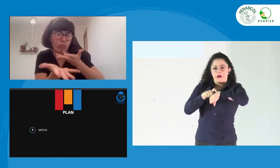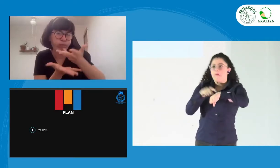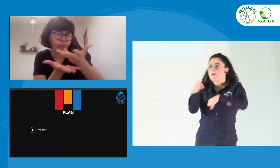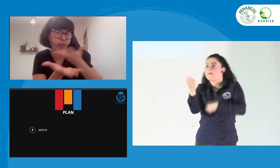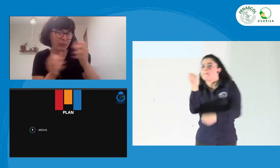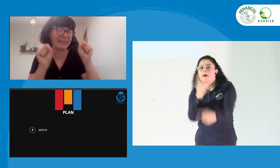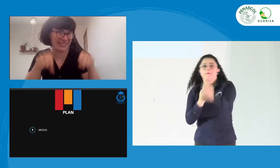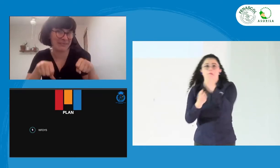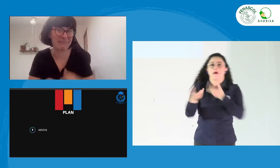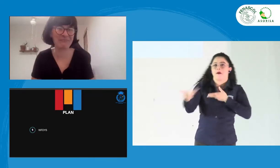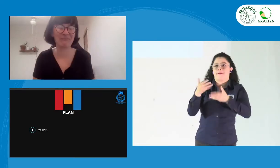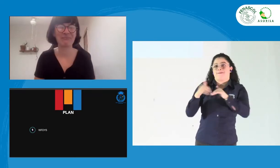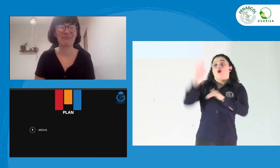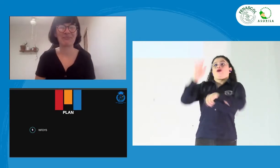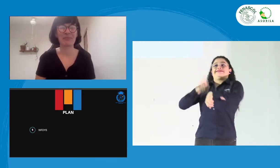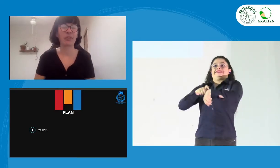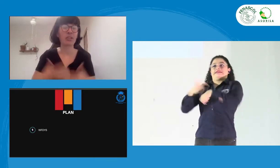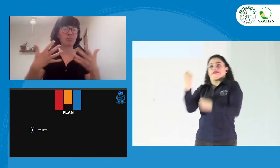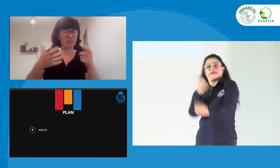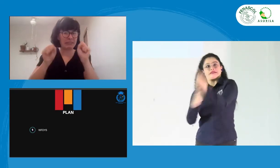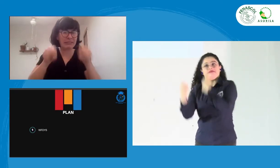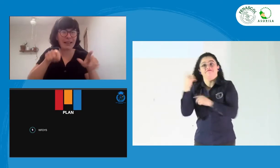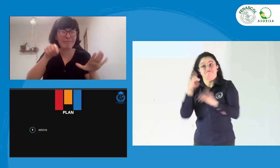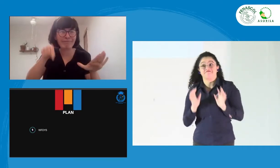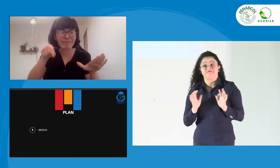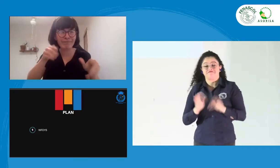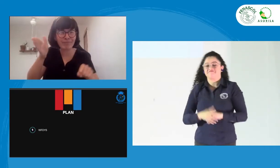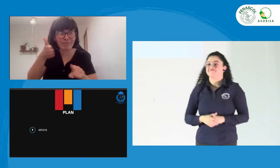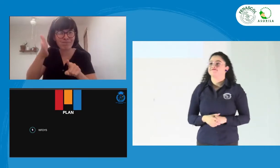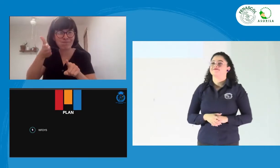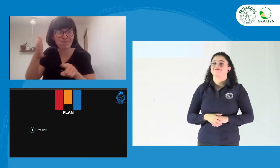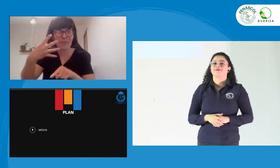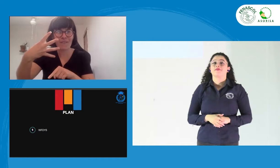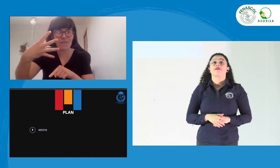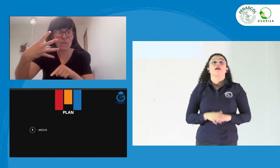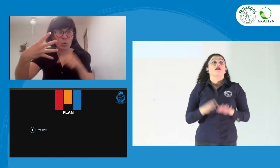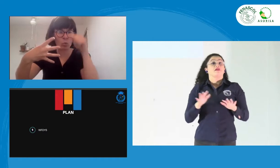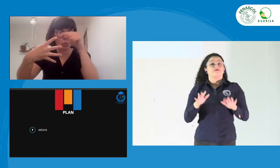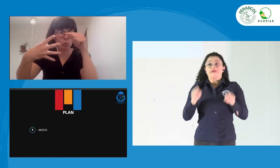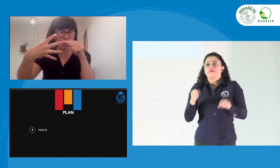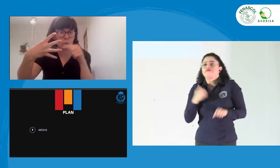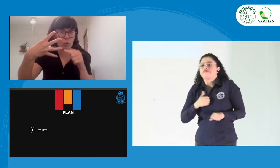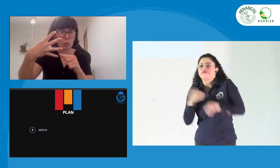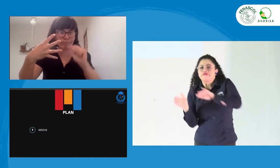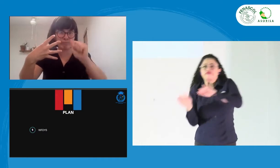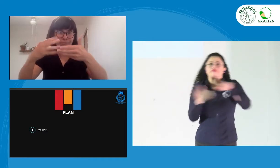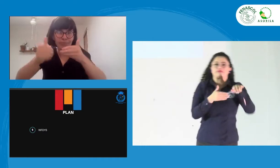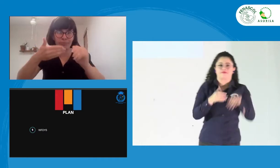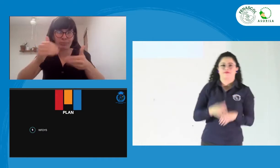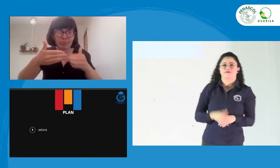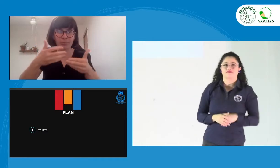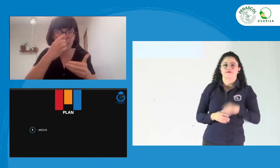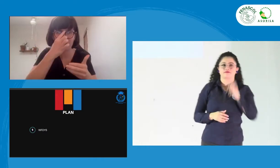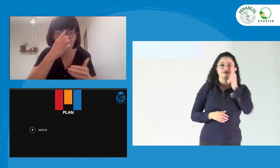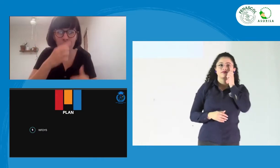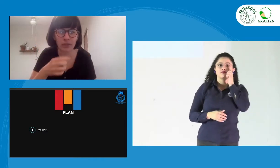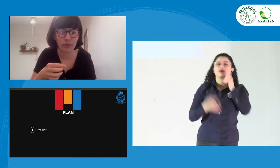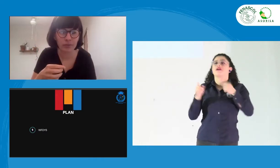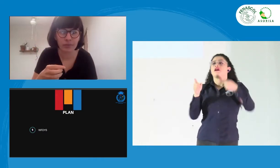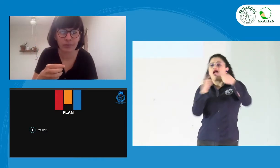tocar en toda la presentación por cuestiones de tiempo. Pero podemos ir a darle siguiente hasta que veamos ya los cuatro